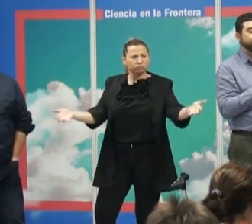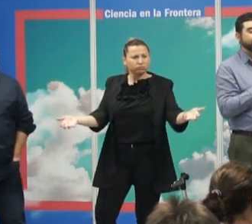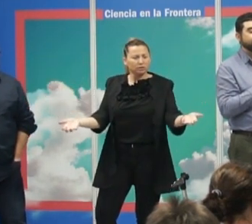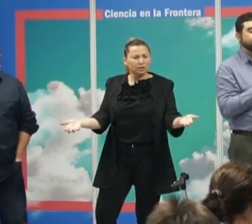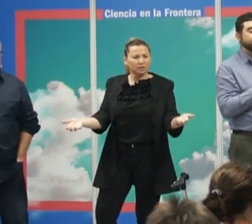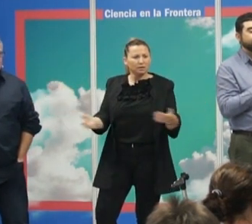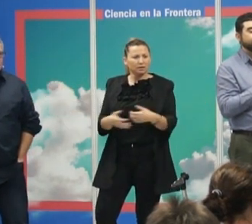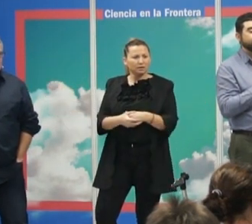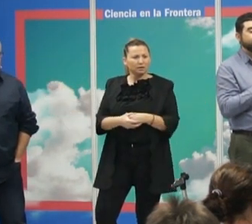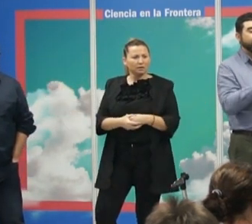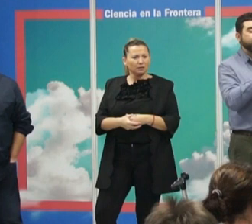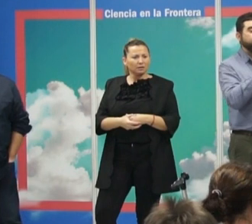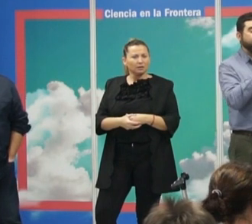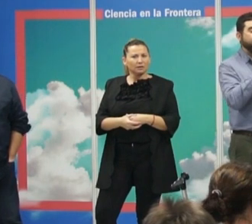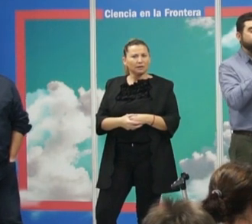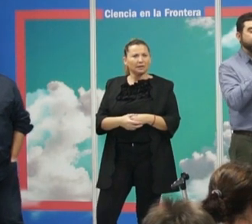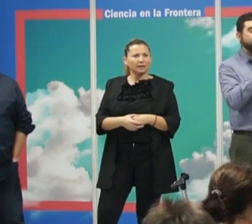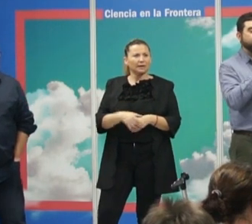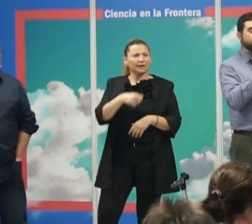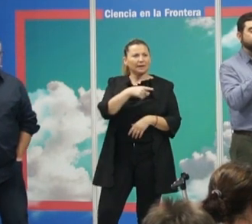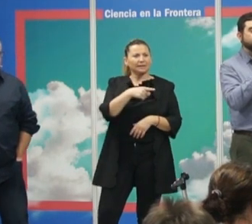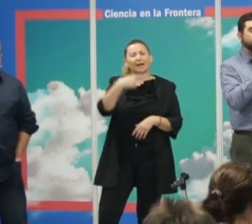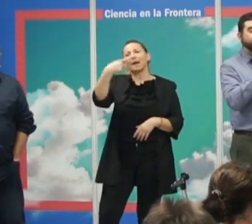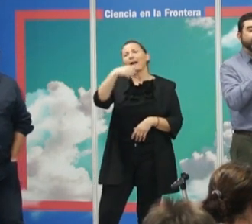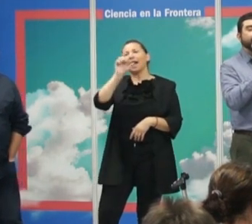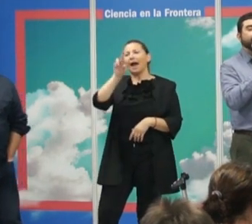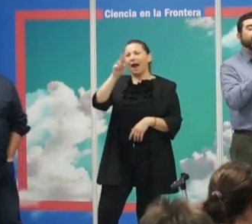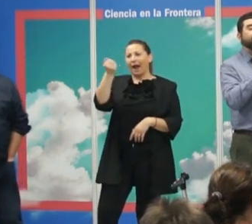la galaxia? Esa era para Gerardo de la charla anterior.